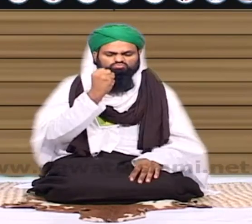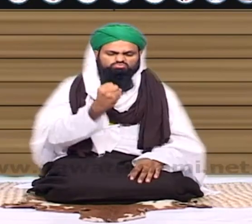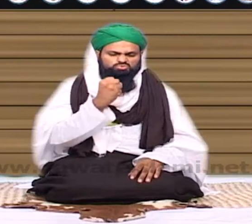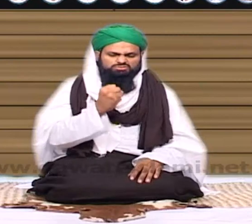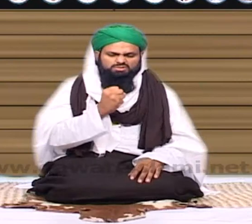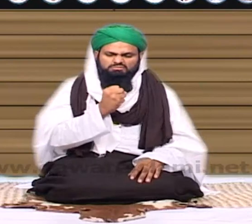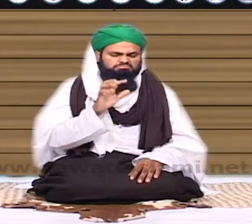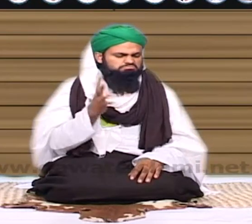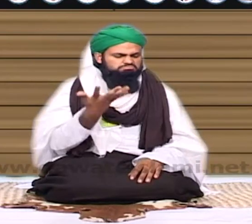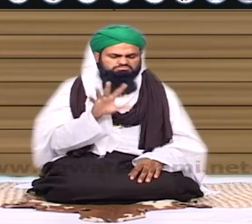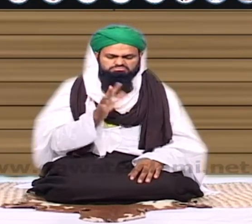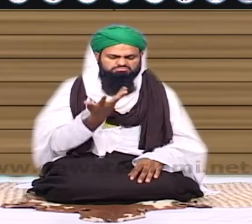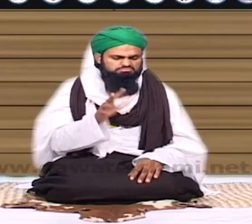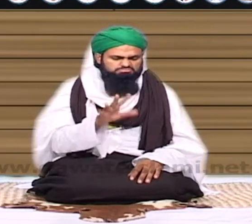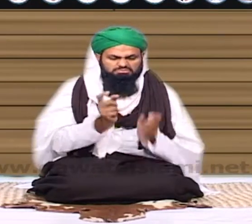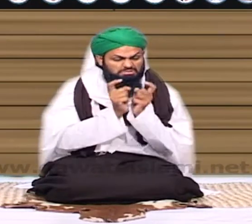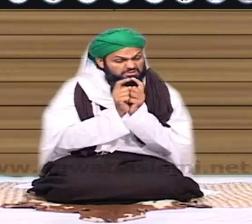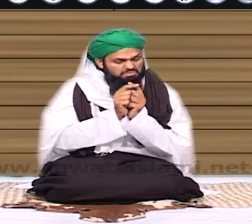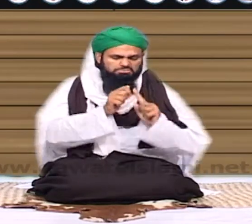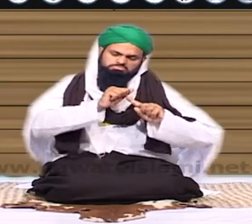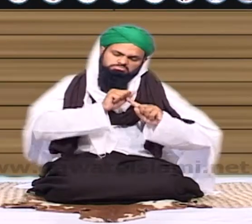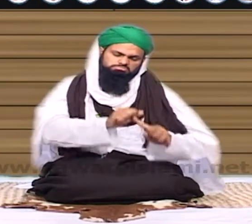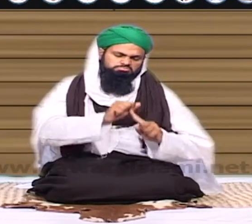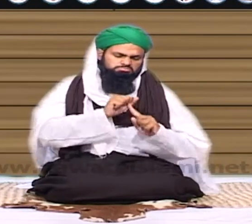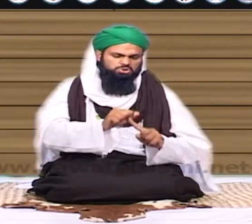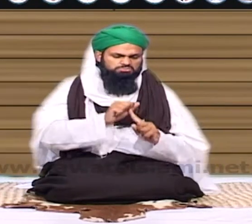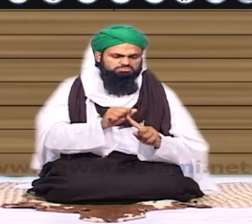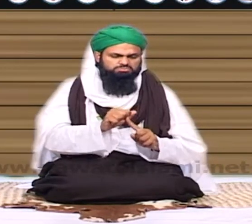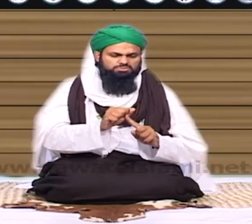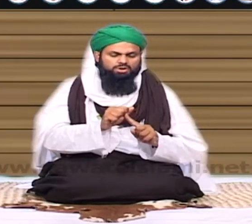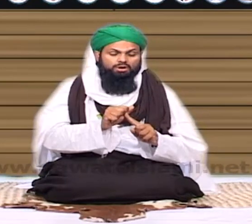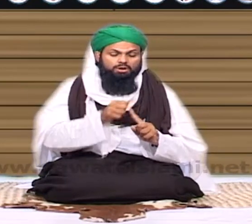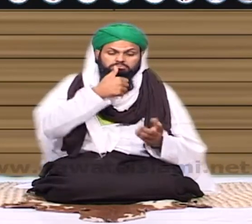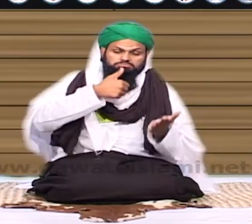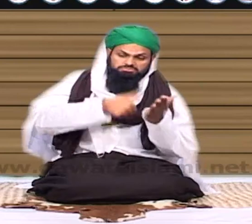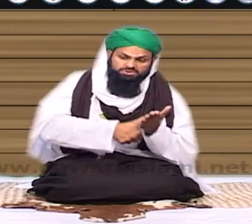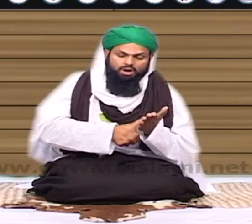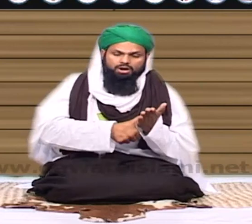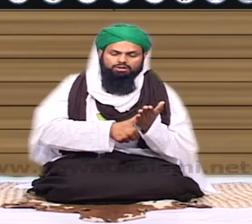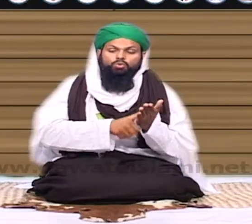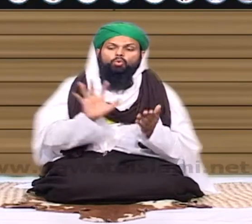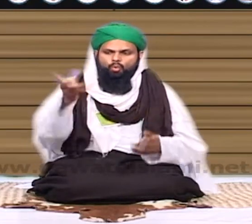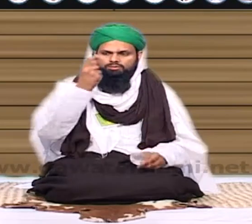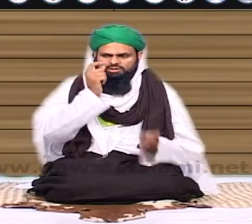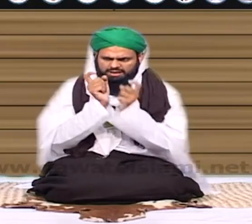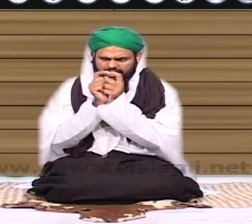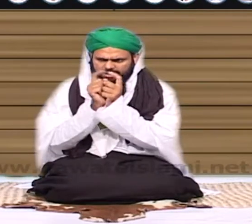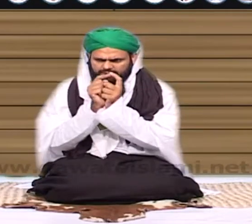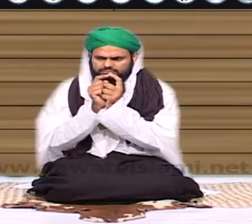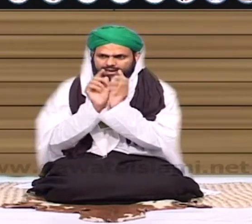کوئی بچتا دے یہ عام دیکھا جاتا ہے غیبت کو ہونی ہوتی اور اس قدر جیحالت ہے کہ اگر کوئی